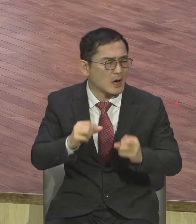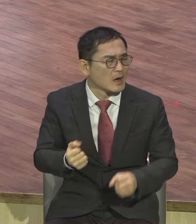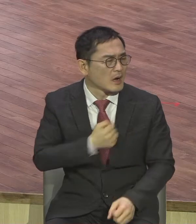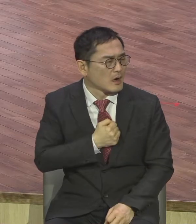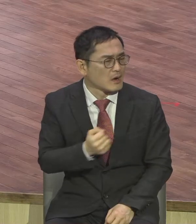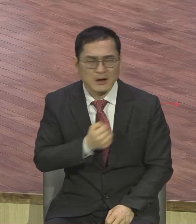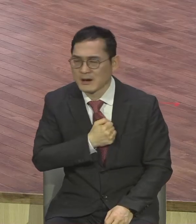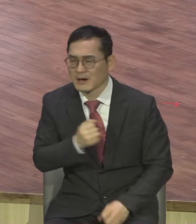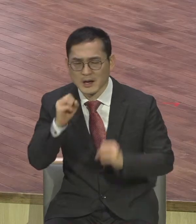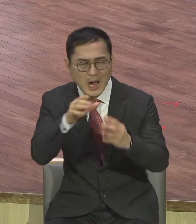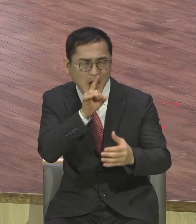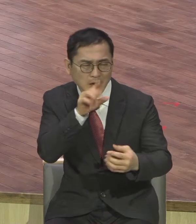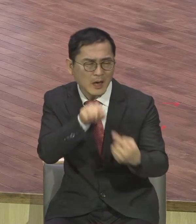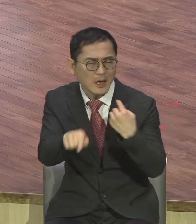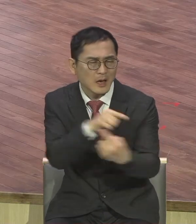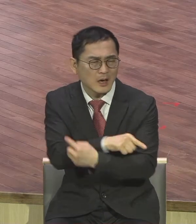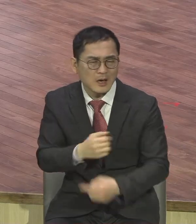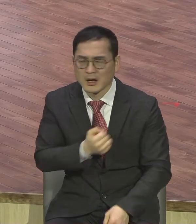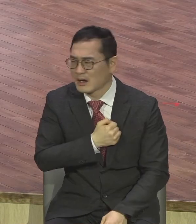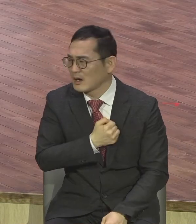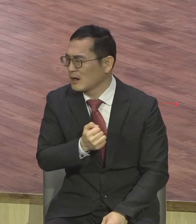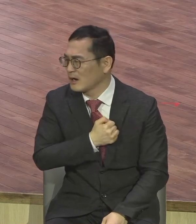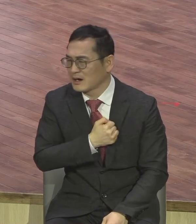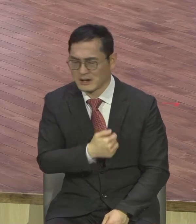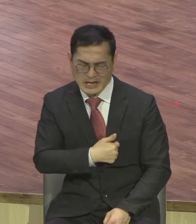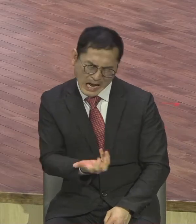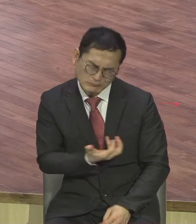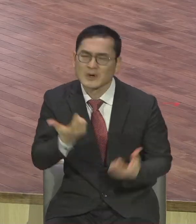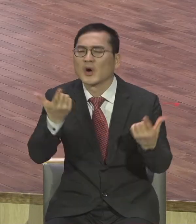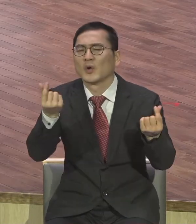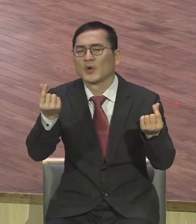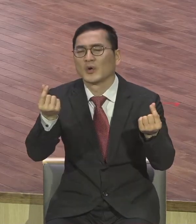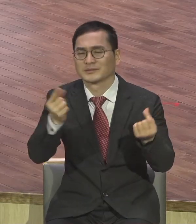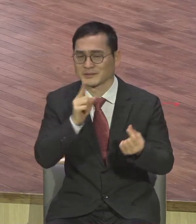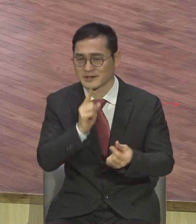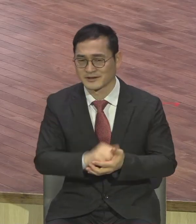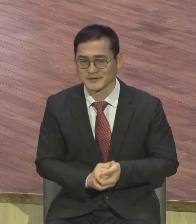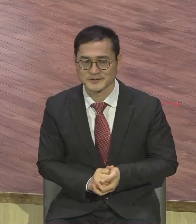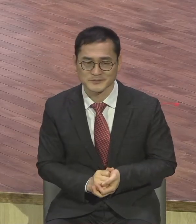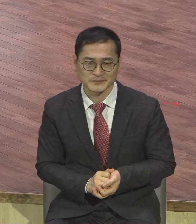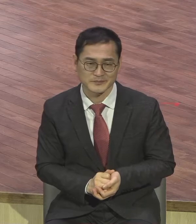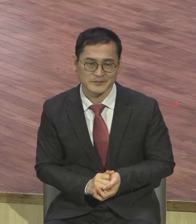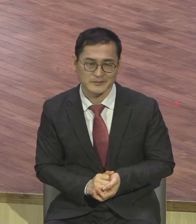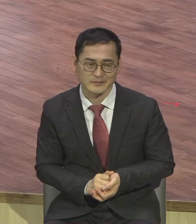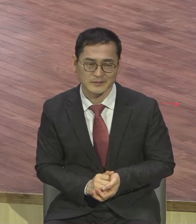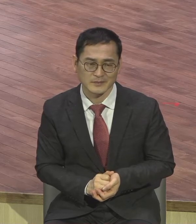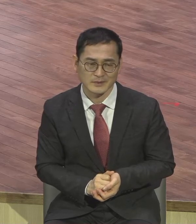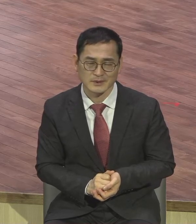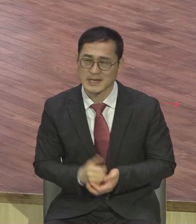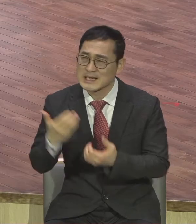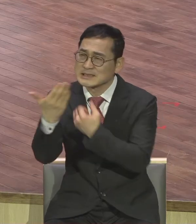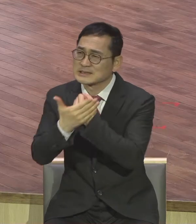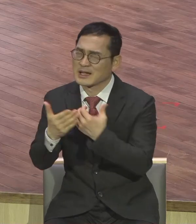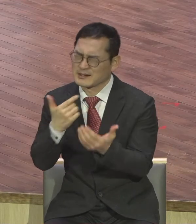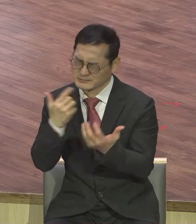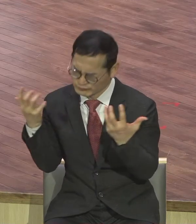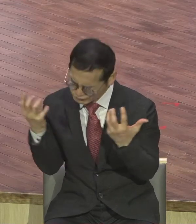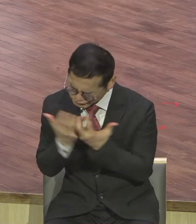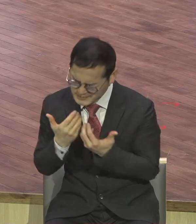듣고 보고 깨달았으면 막 처음이 되어지면 말할 수밖에 없어요 어디 가서 말하고 싶어서 그걸 달아봐야 그래